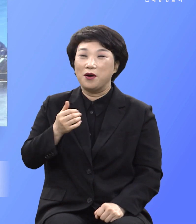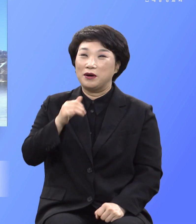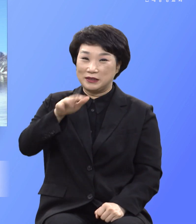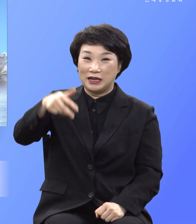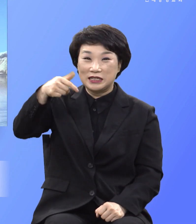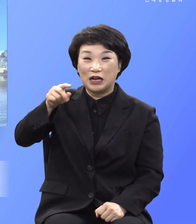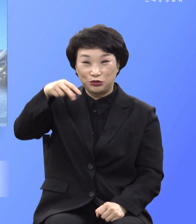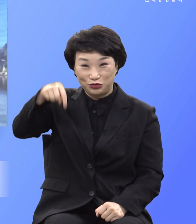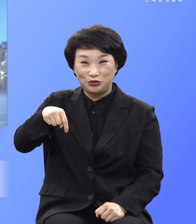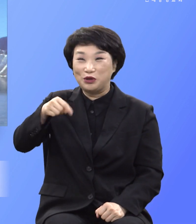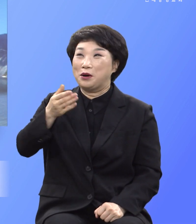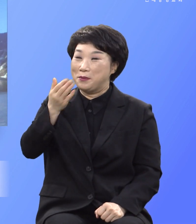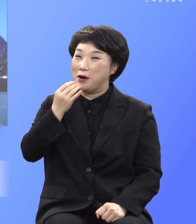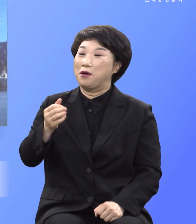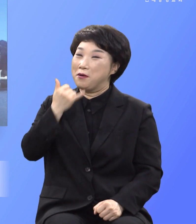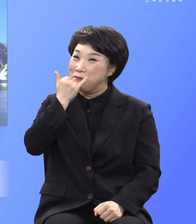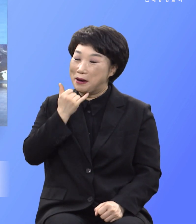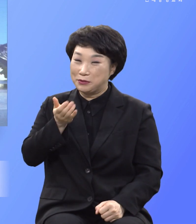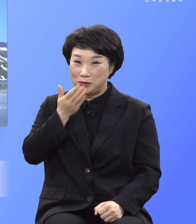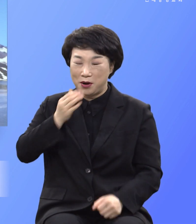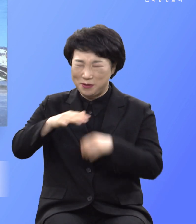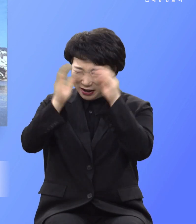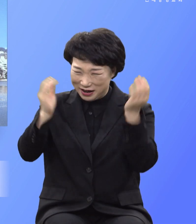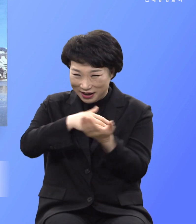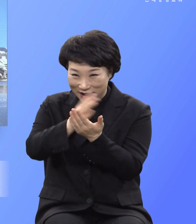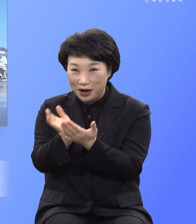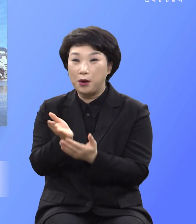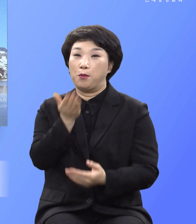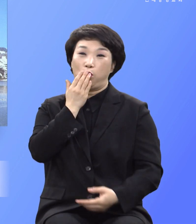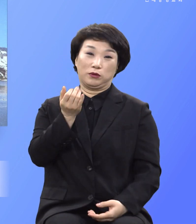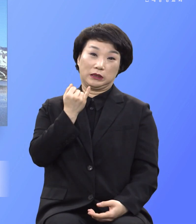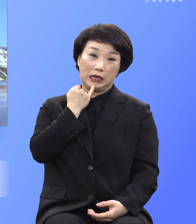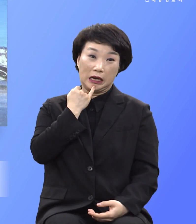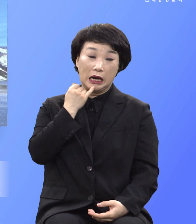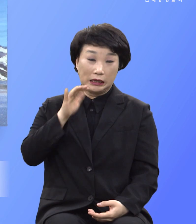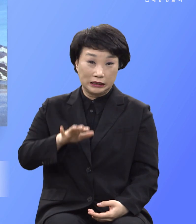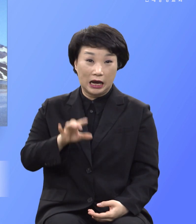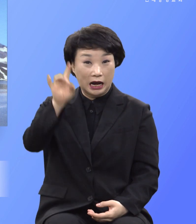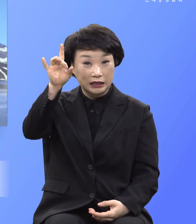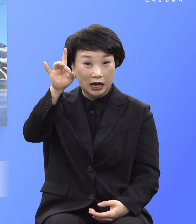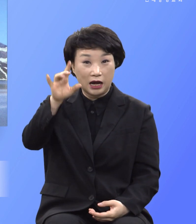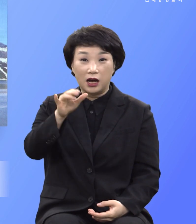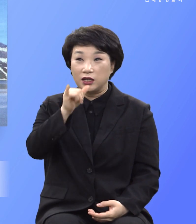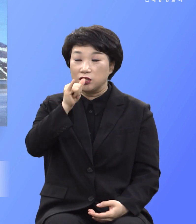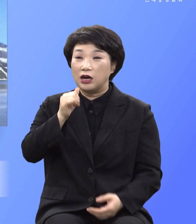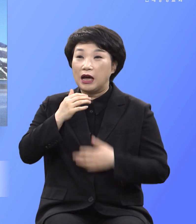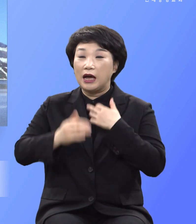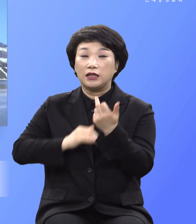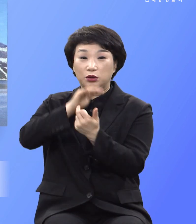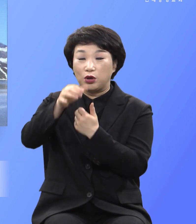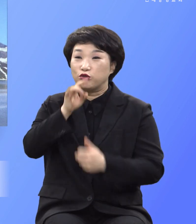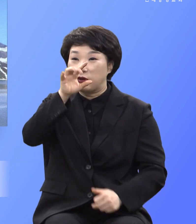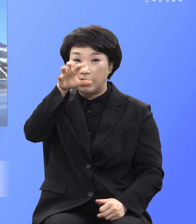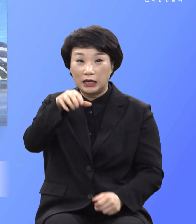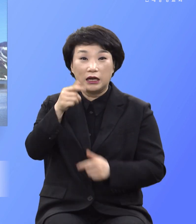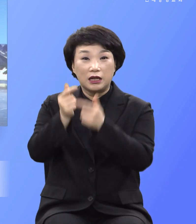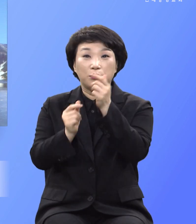먹고 다 먹는데 동산 중앙에 있는 실관은 절대